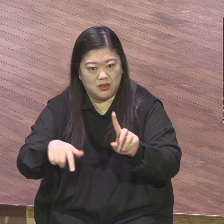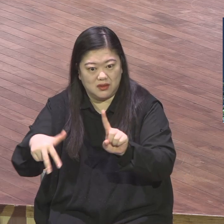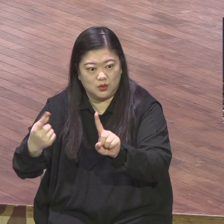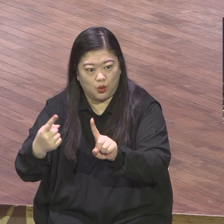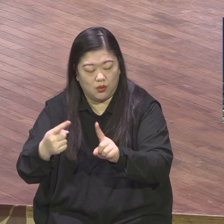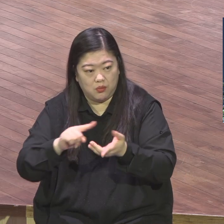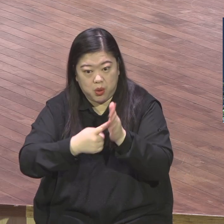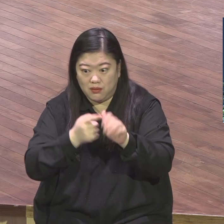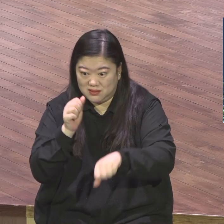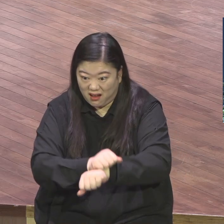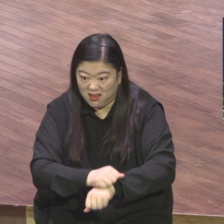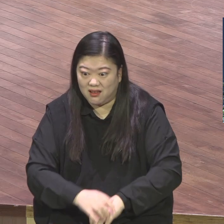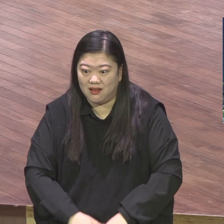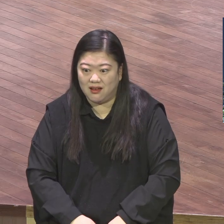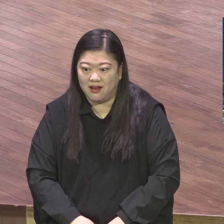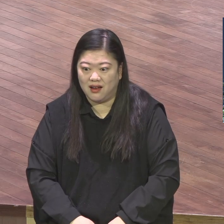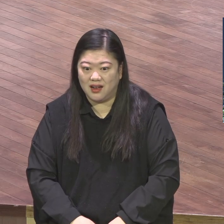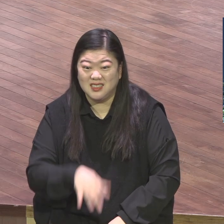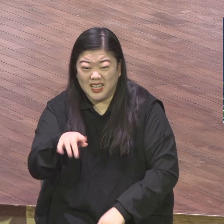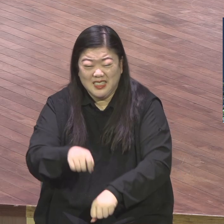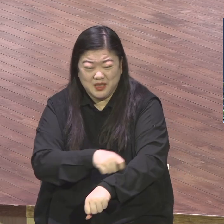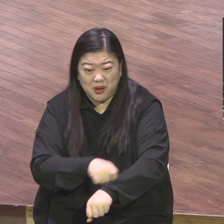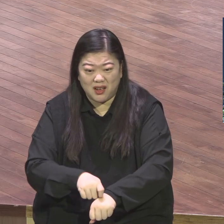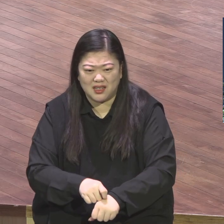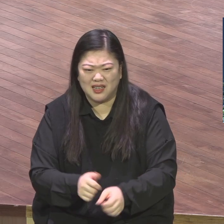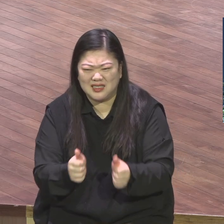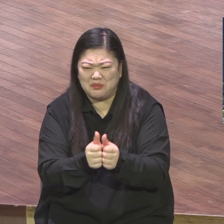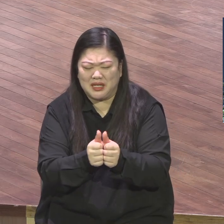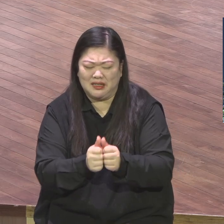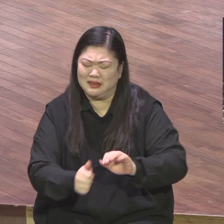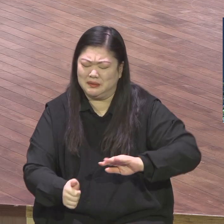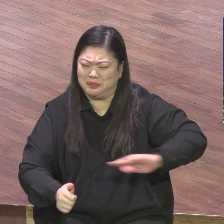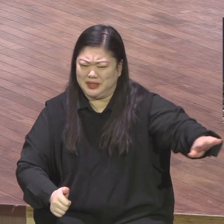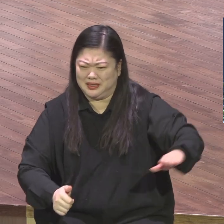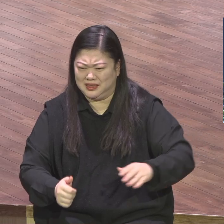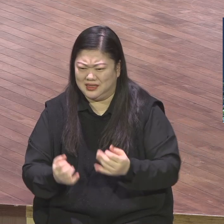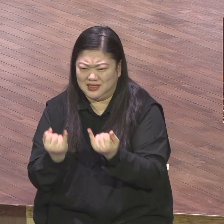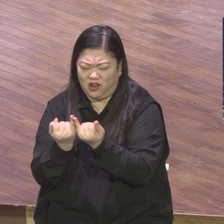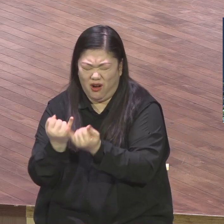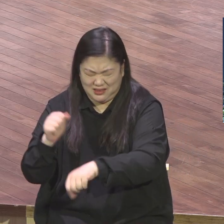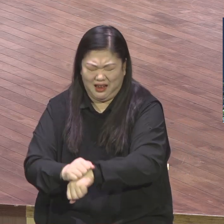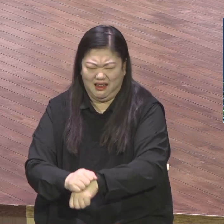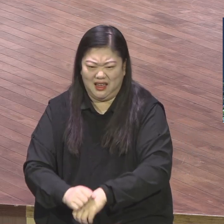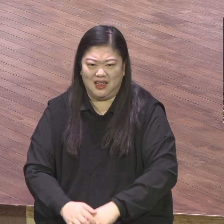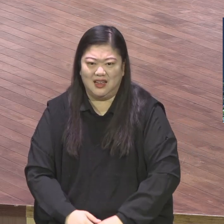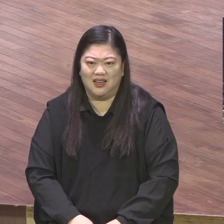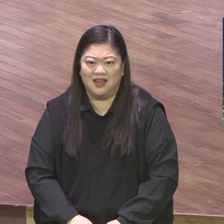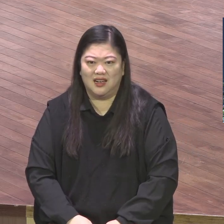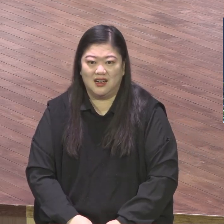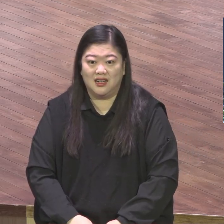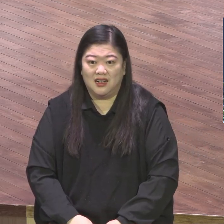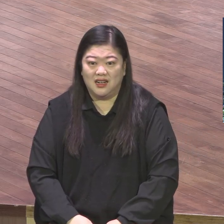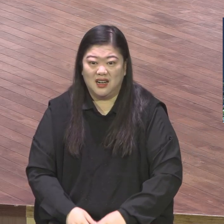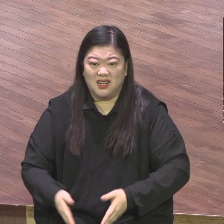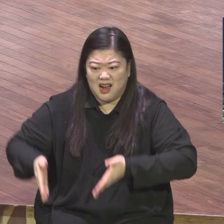보니까 여자팀이 여자팀. 여기 다 팀들이 나와가는데 그러니까 스타트만 3, 1조.